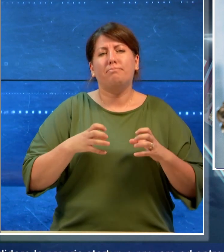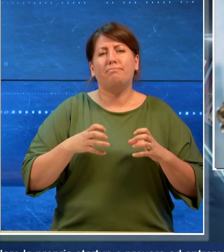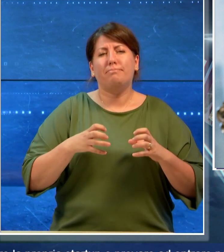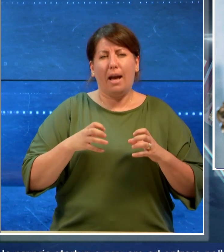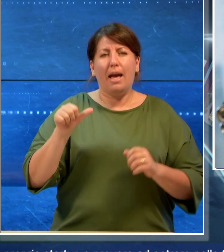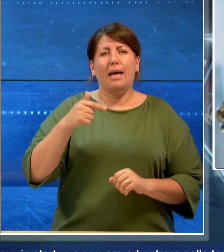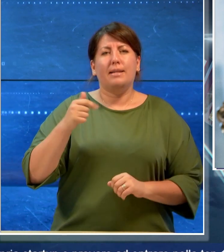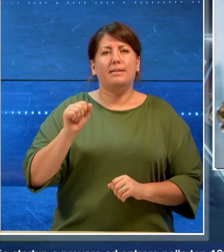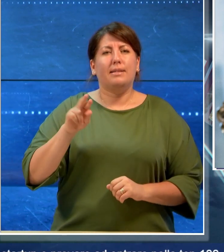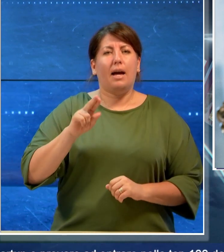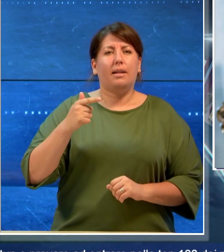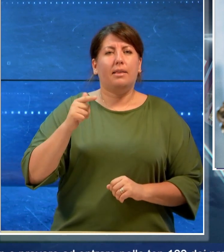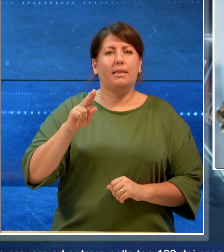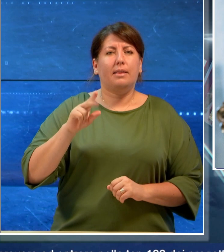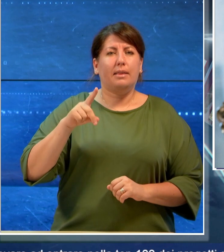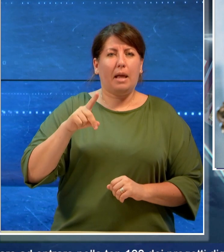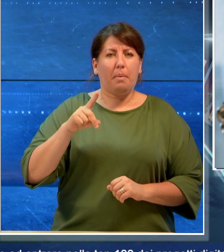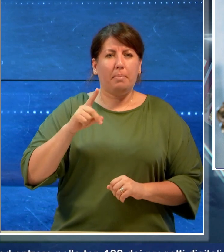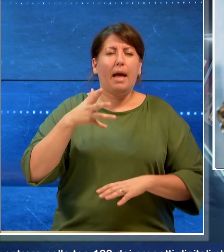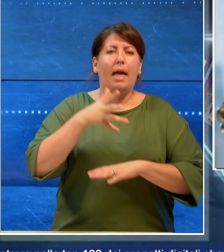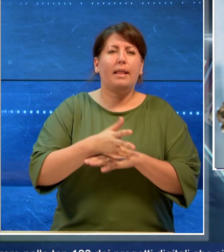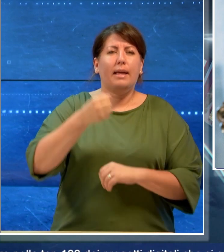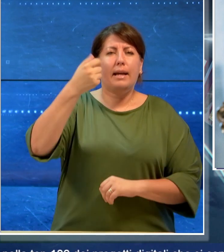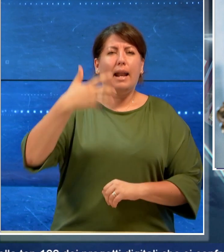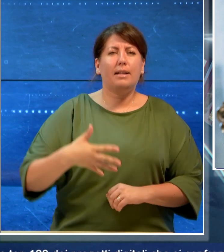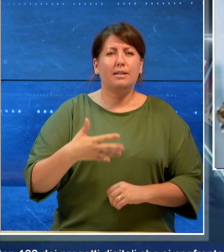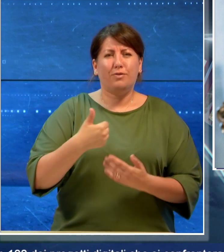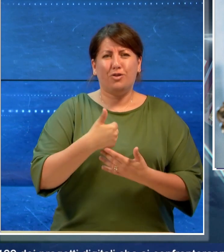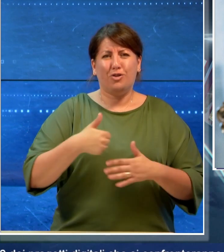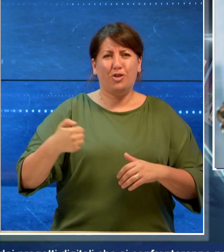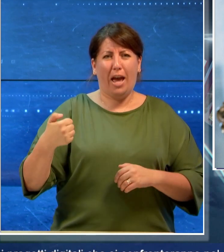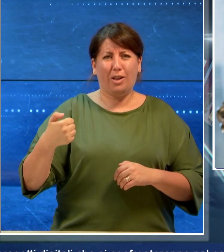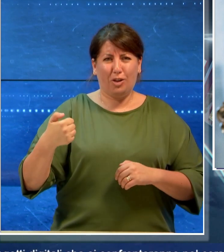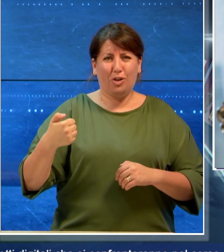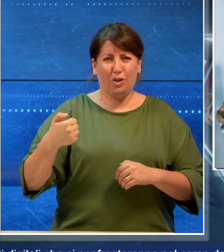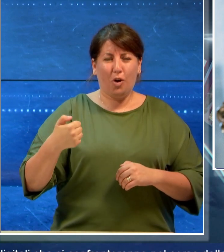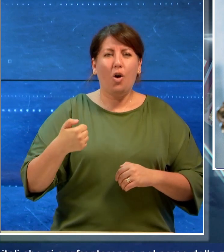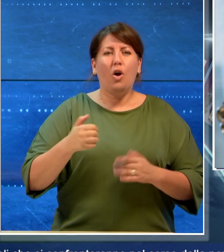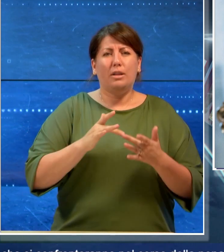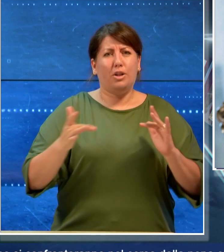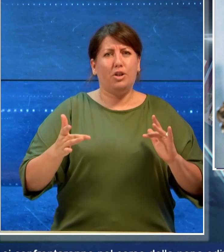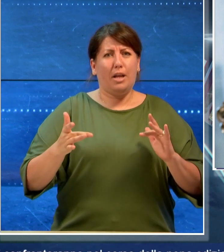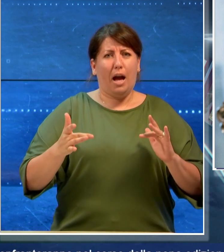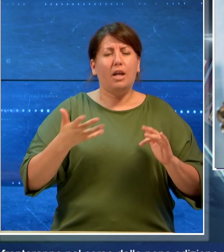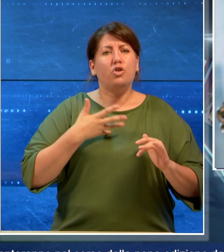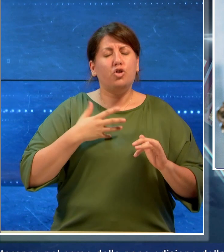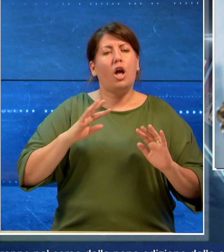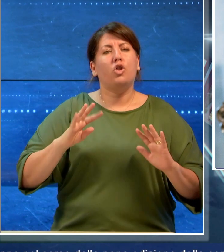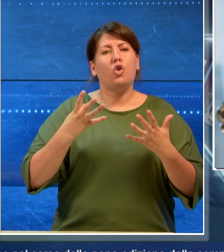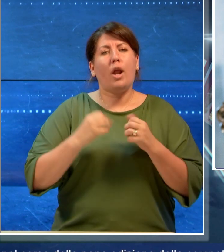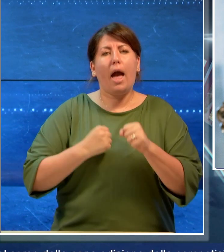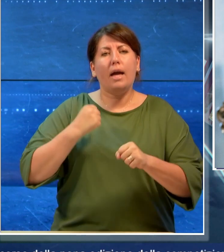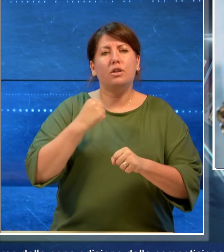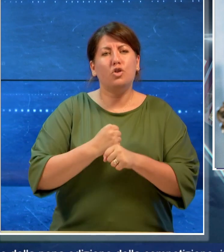top 100 dei progetti digitali che si confronteranno nel corso della nona edizione